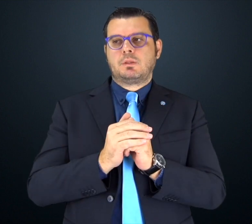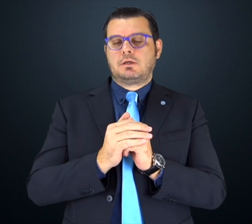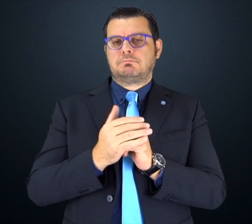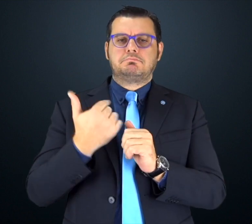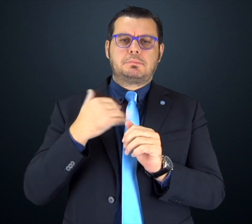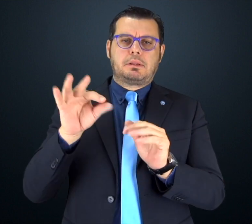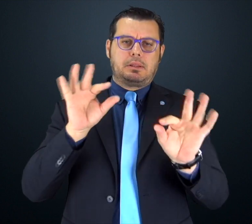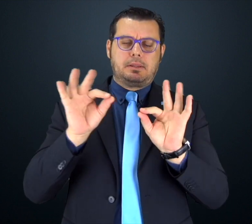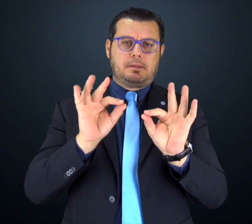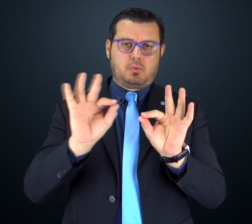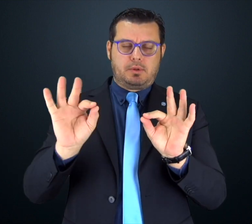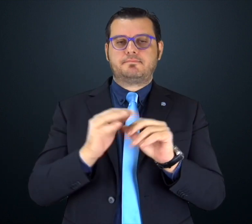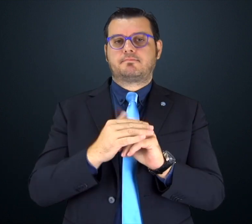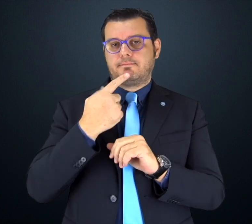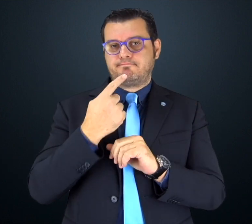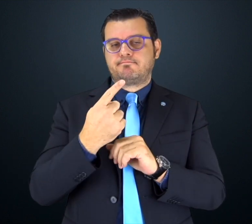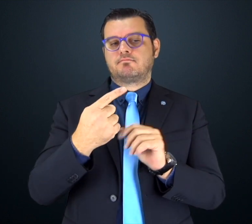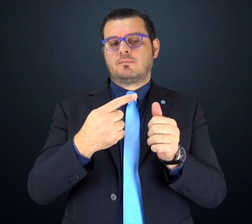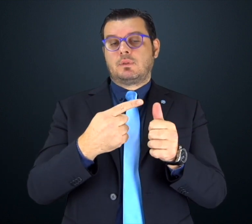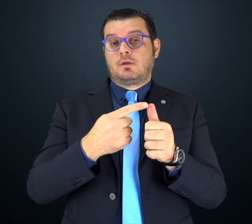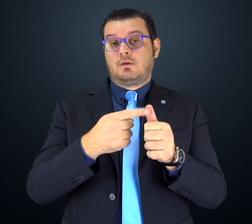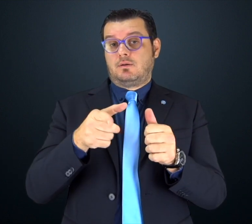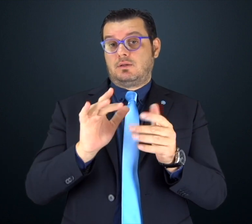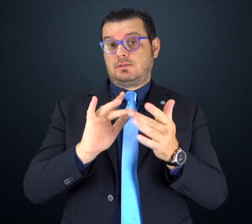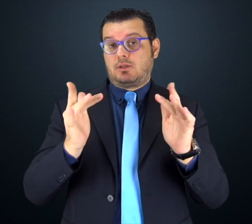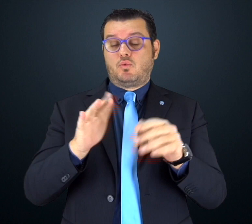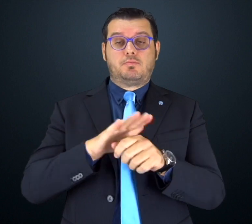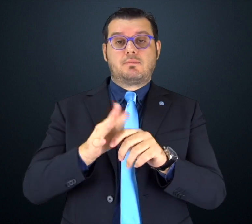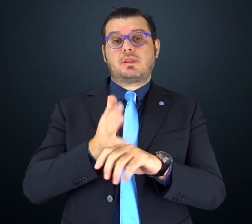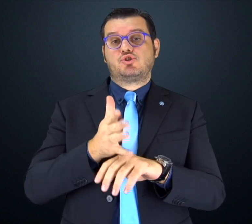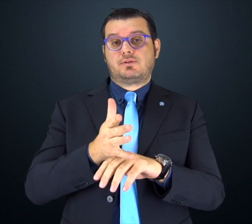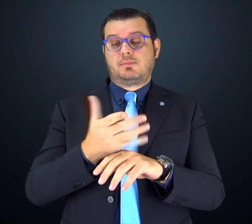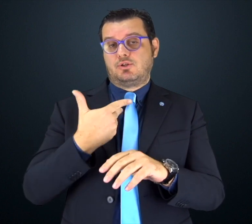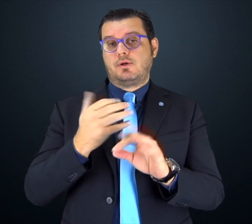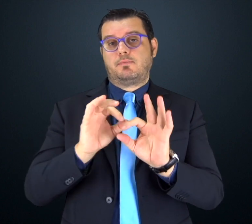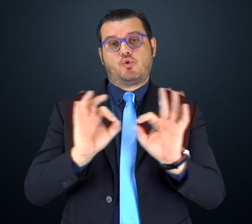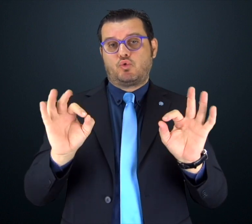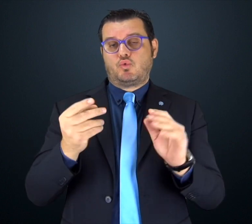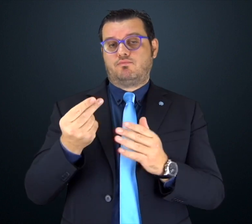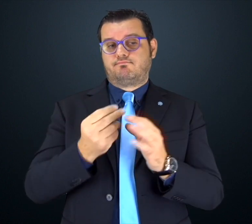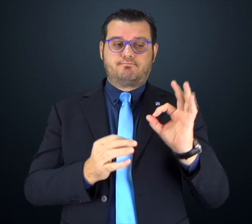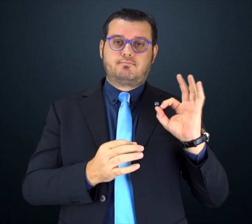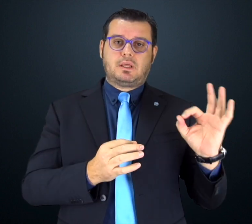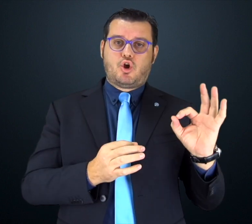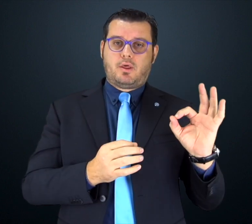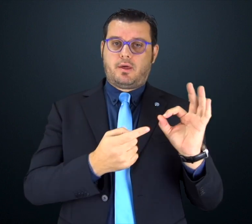Il sito web è pienamente accessibile. Su ogni pagina trovate l'icona accessibilità. Cliccandola